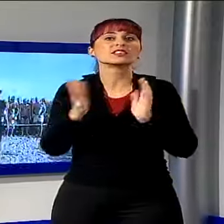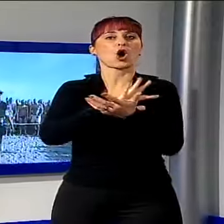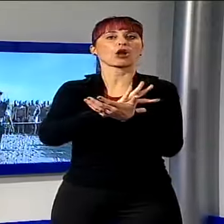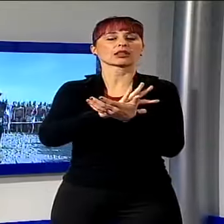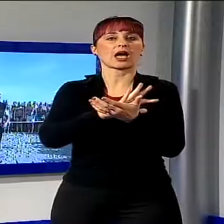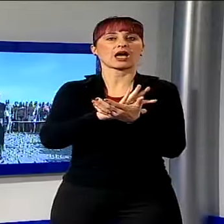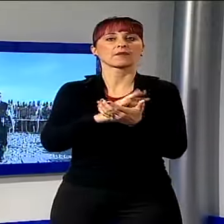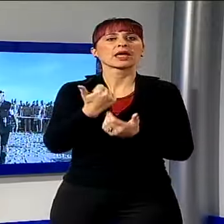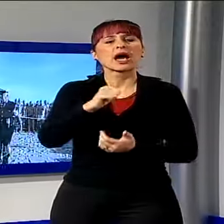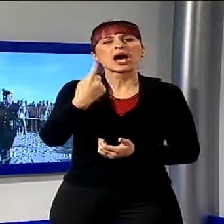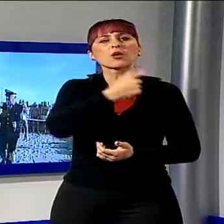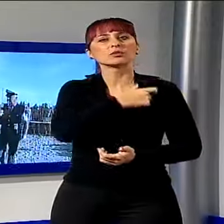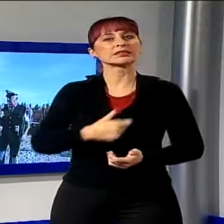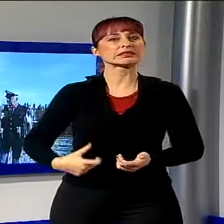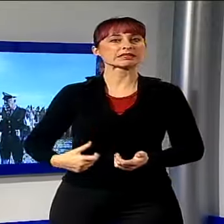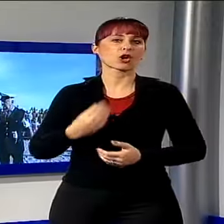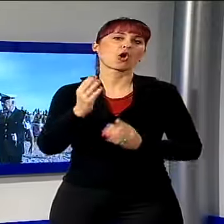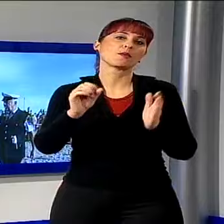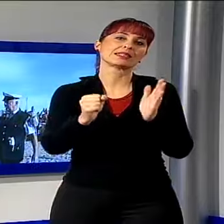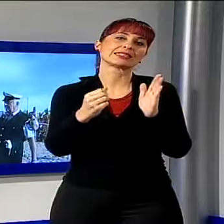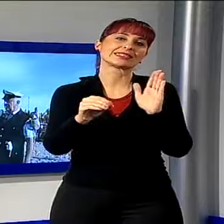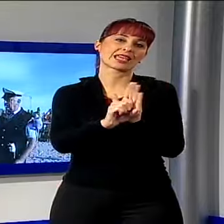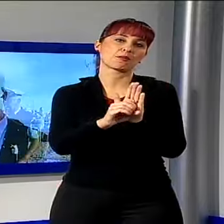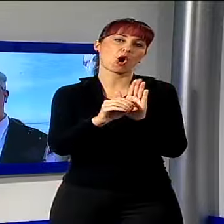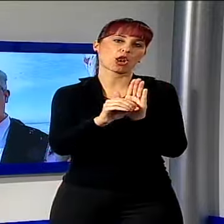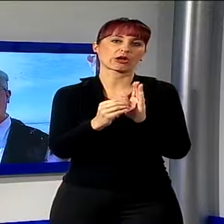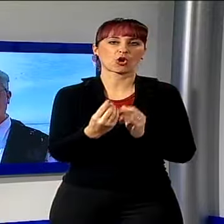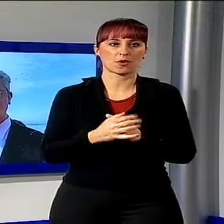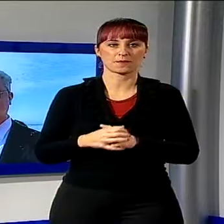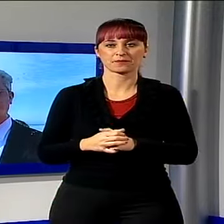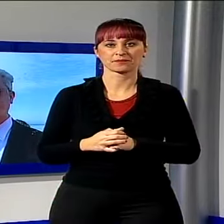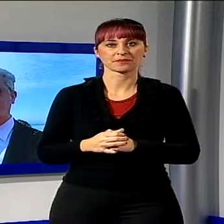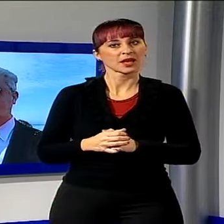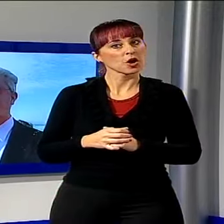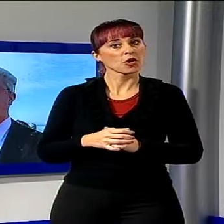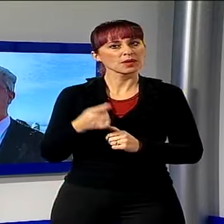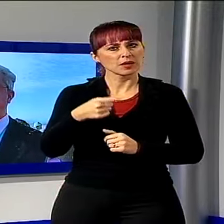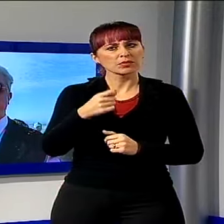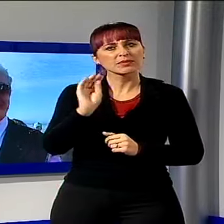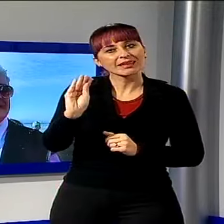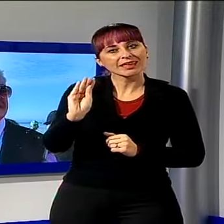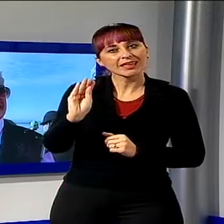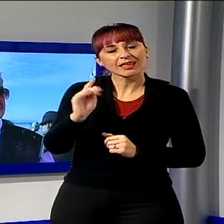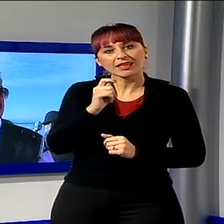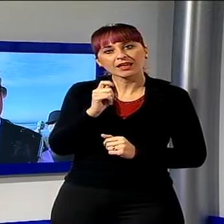C'era anche un sindaco simbolico tra i partecipanti. È un messaggio di speranza che l